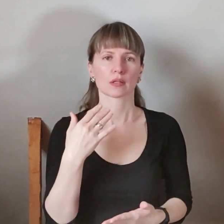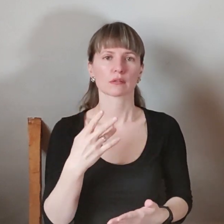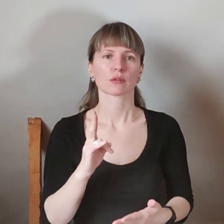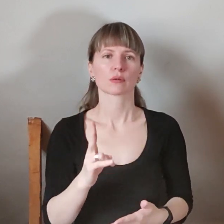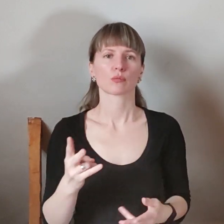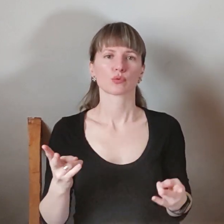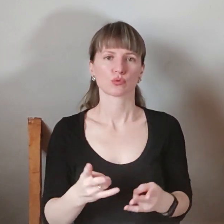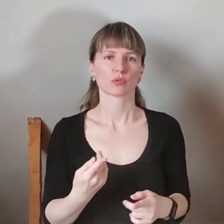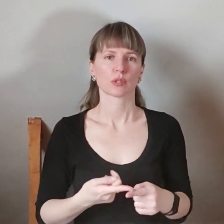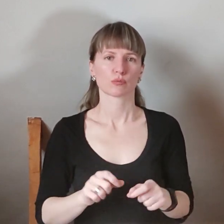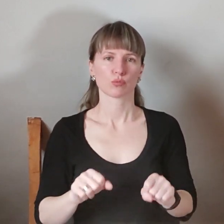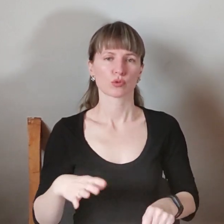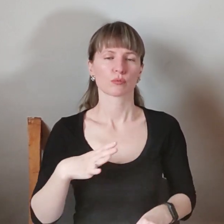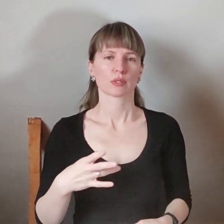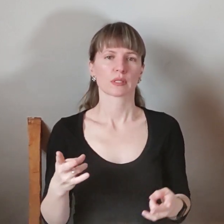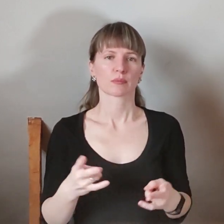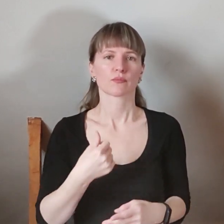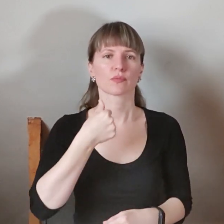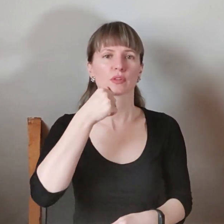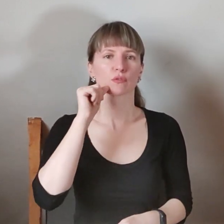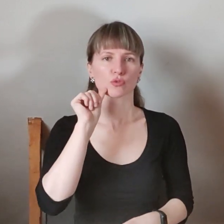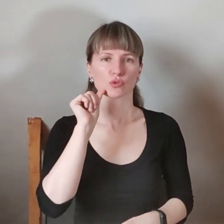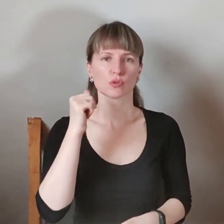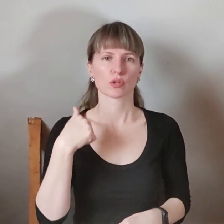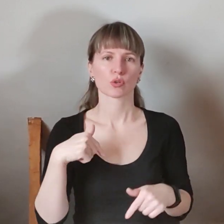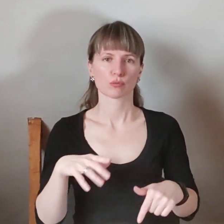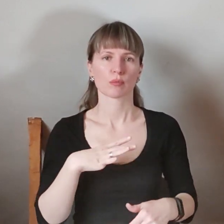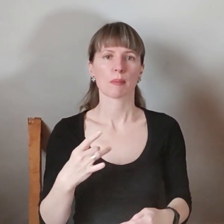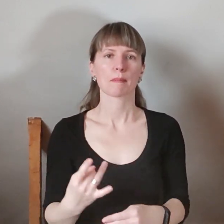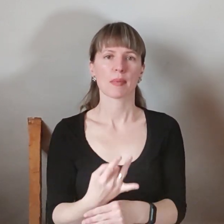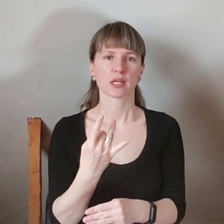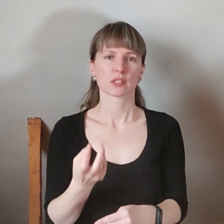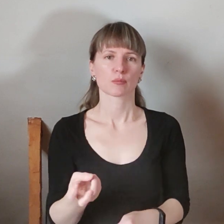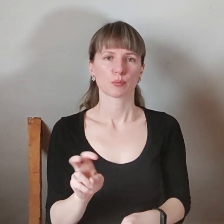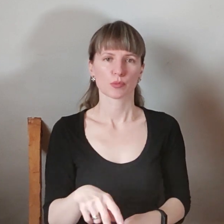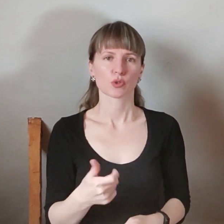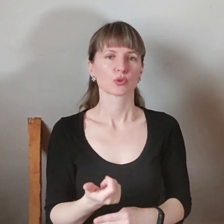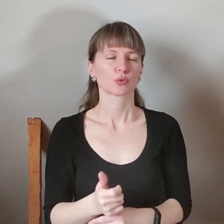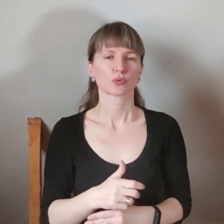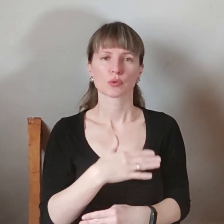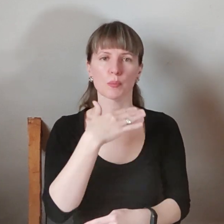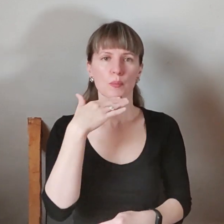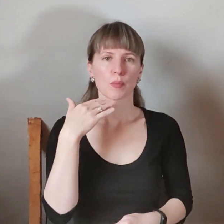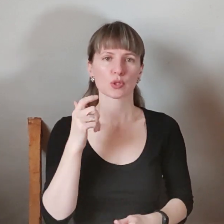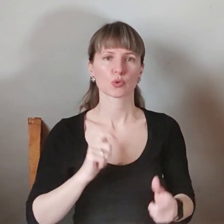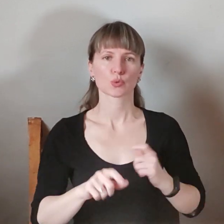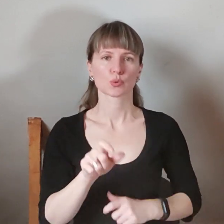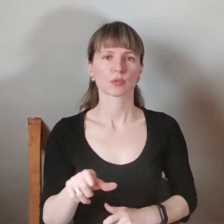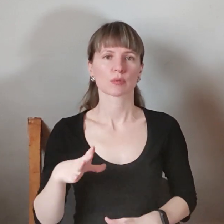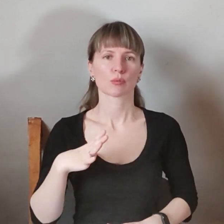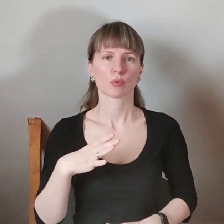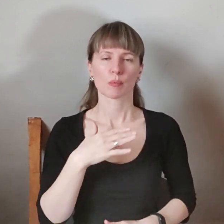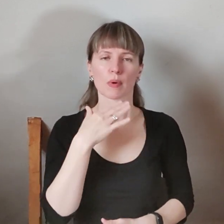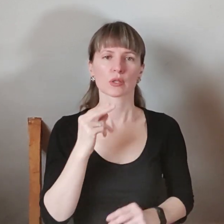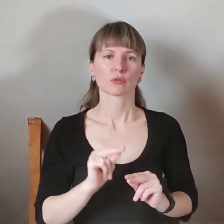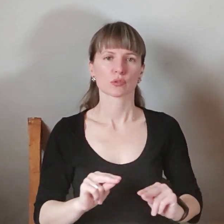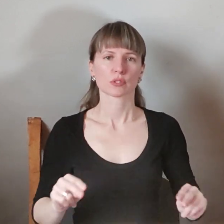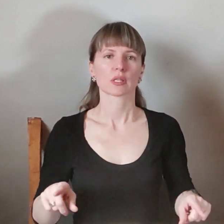кому це може знадобитися. Вчора я тут була вперше прийшла, дуже багато студентів було, багато викладачів також. Ми